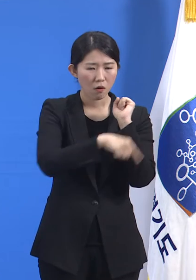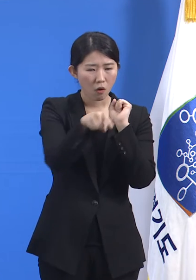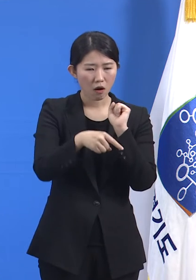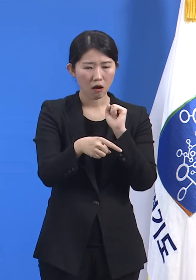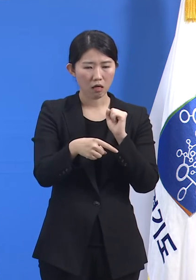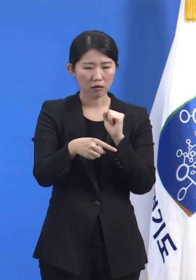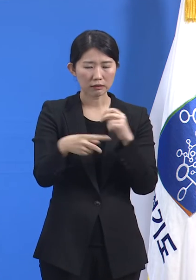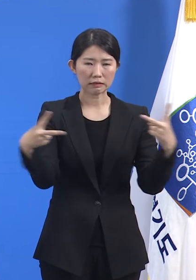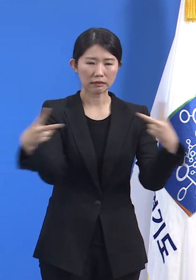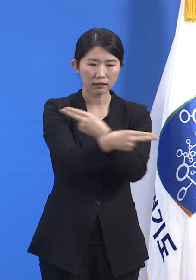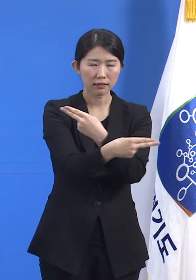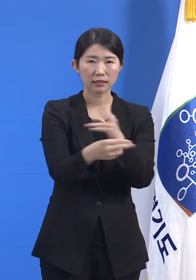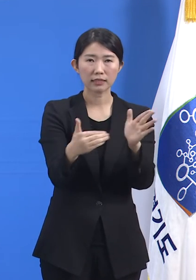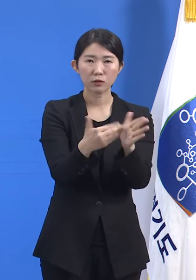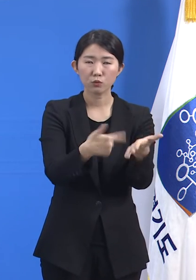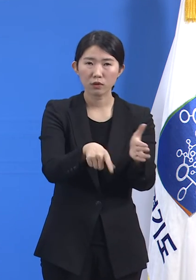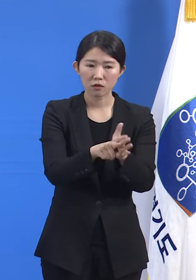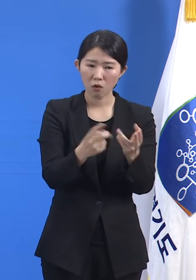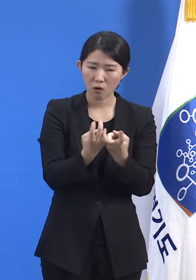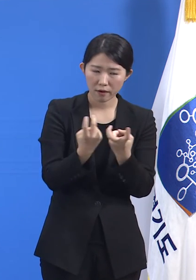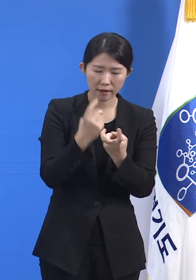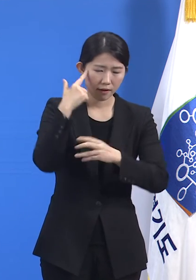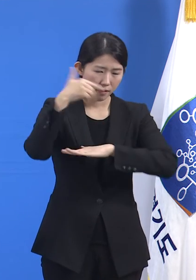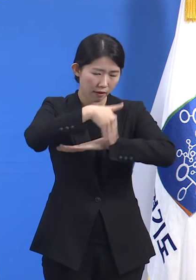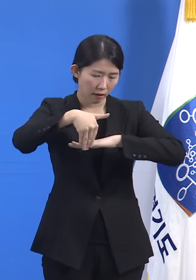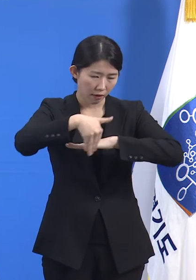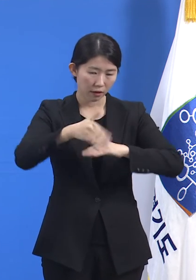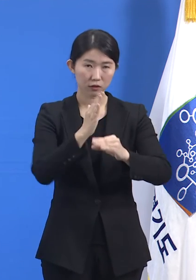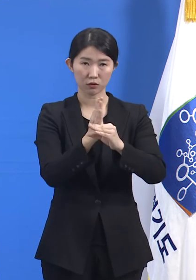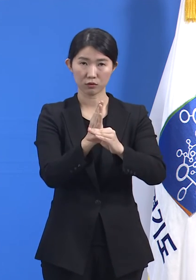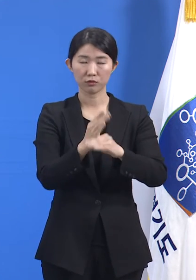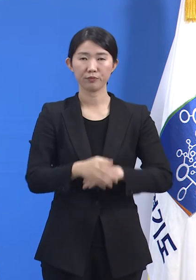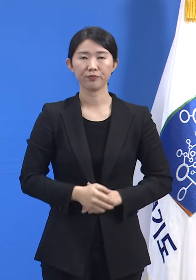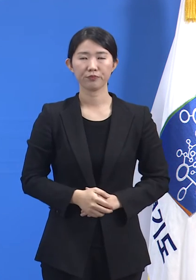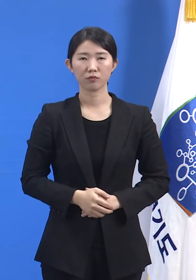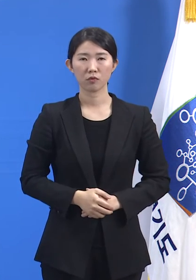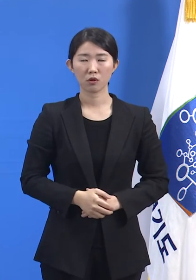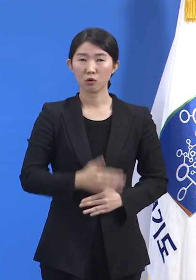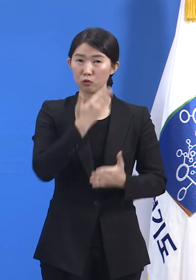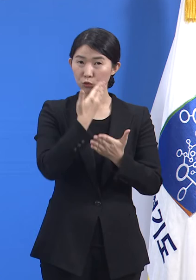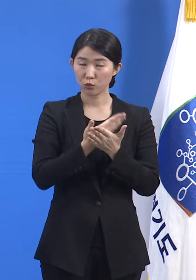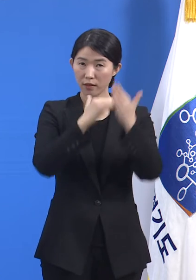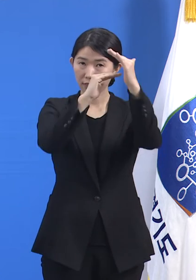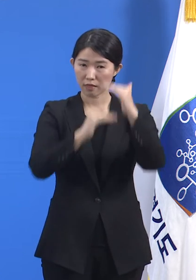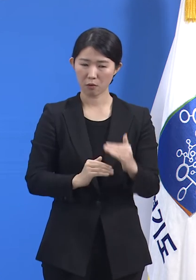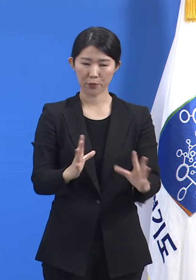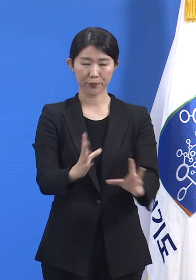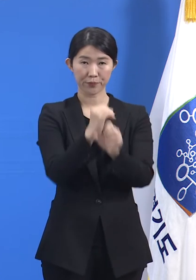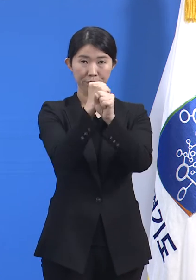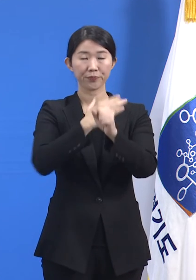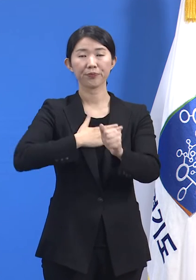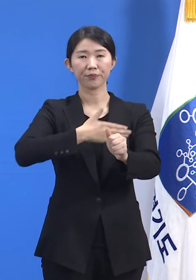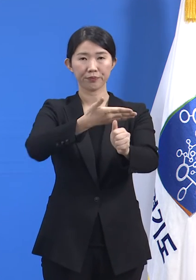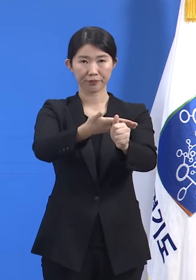짚고 전략을 세우고 있습니다. 중요한 지점 몇 가지를 간추리자면 다음과 같습니다.